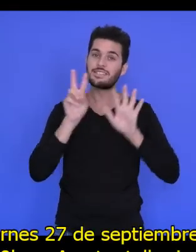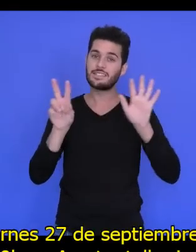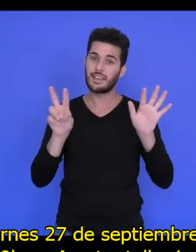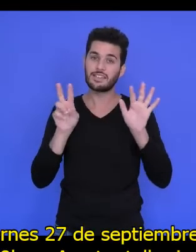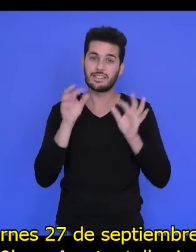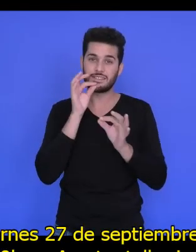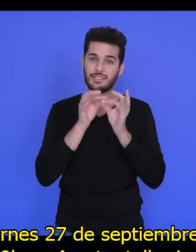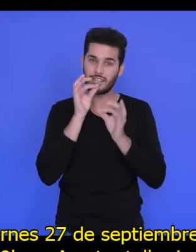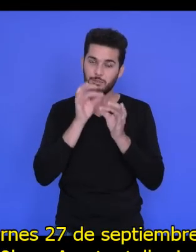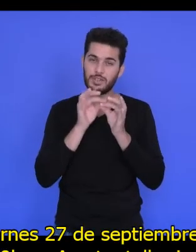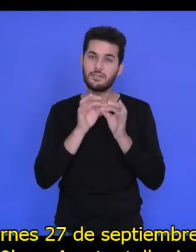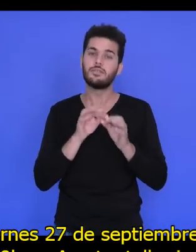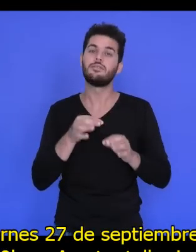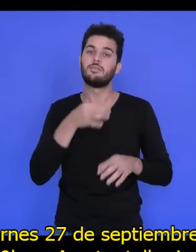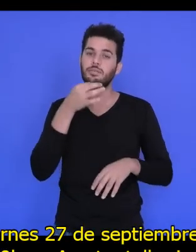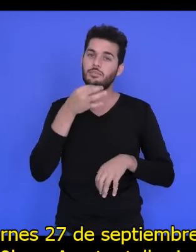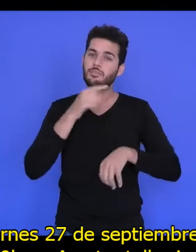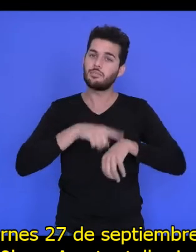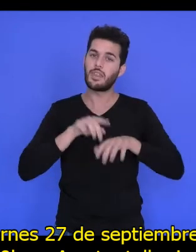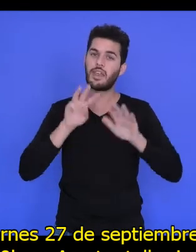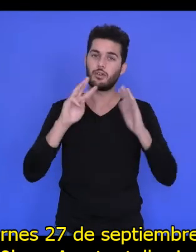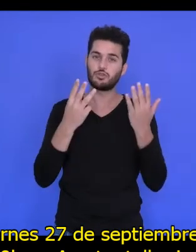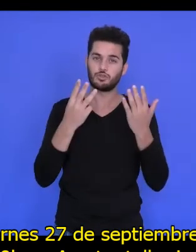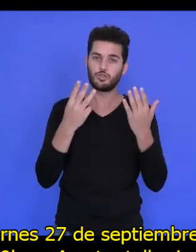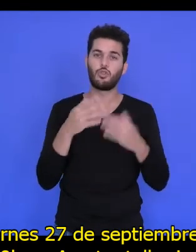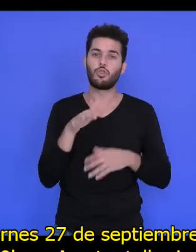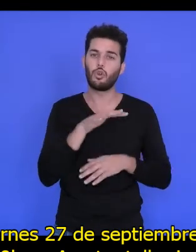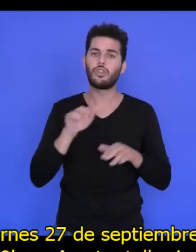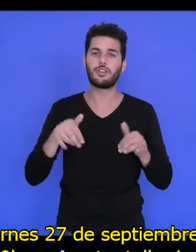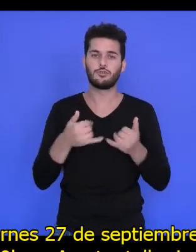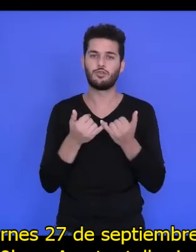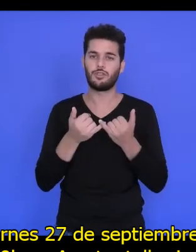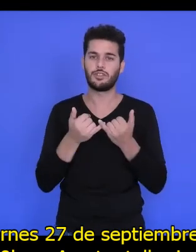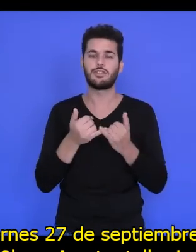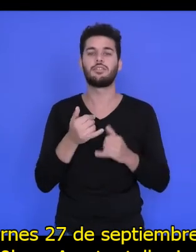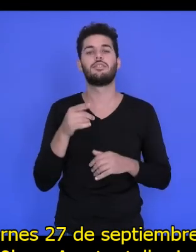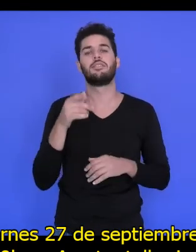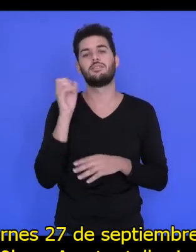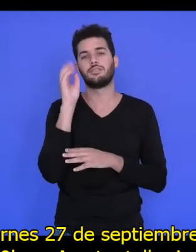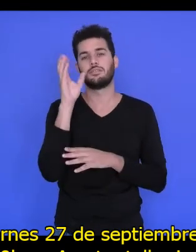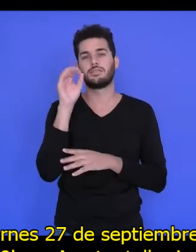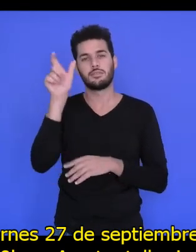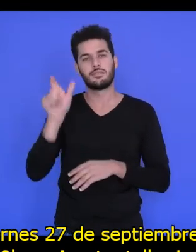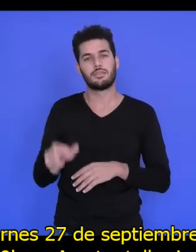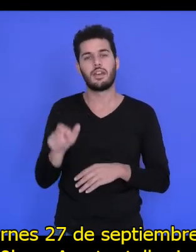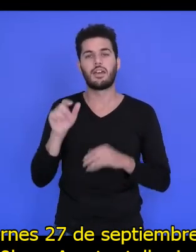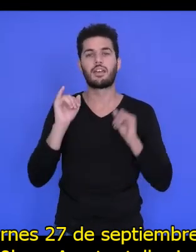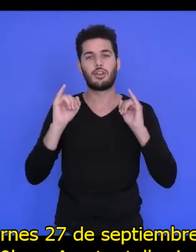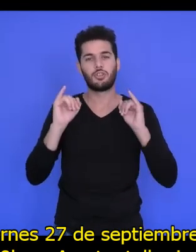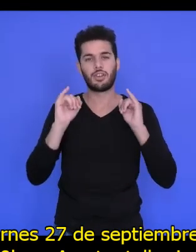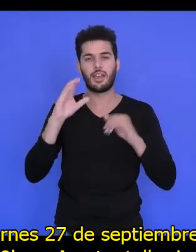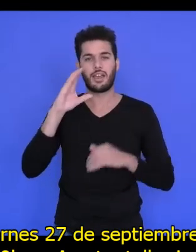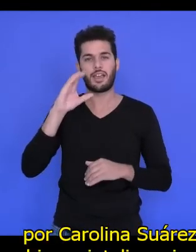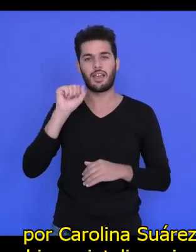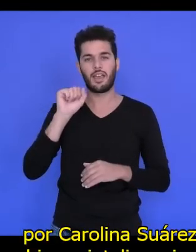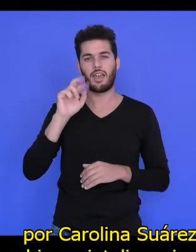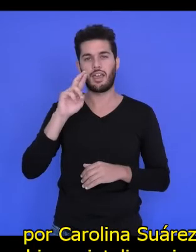actividades. Viernes 27 de septiembre a las 8 en ASORTE, taller impartido por